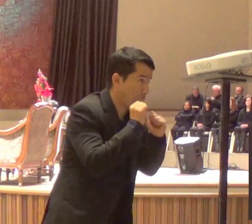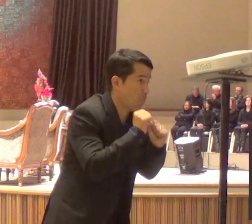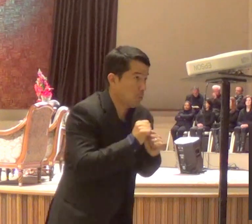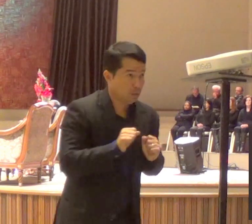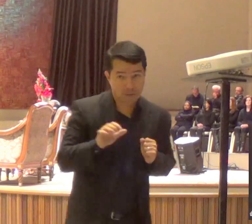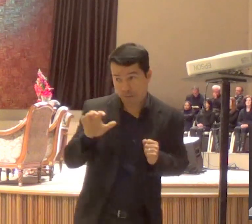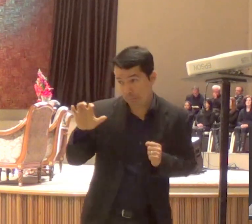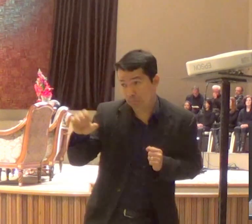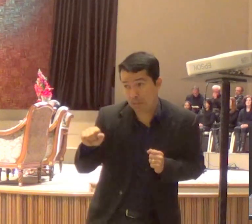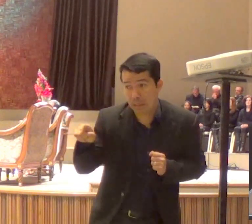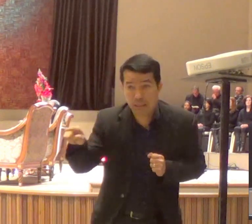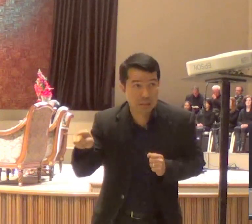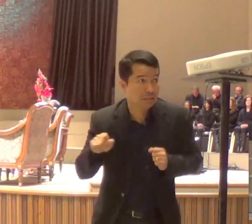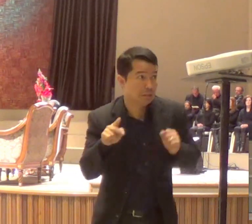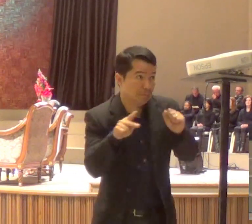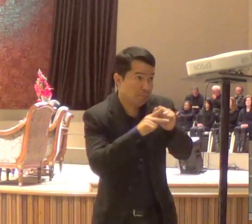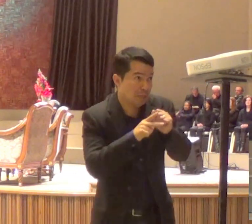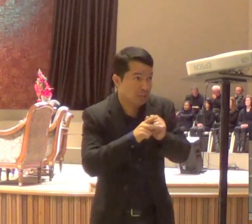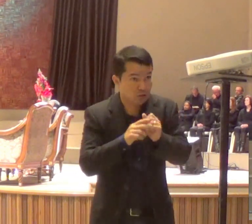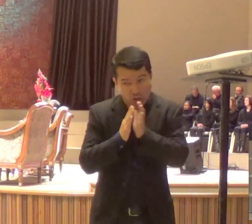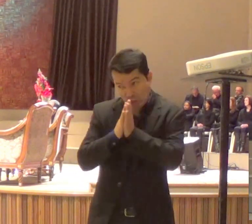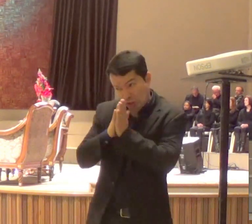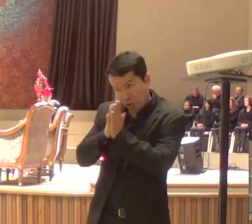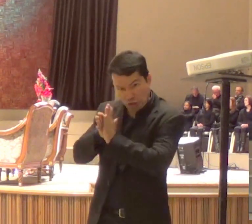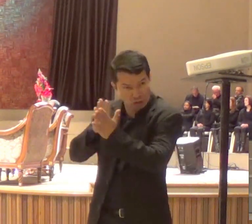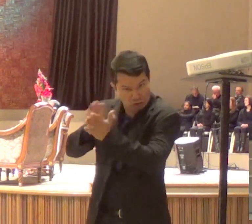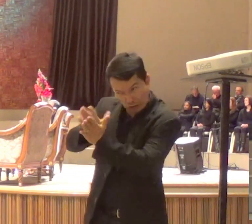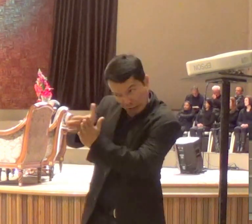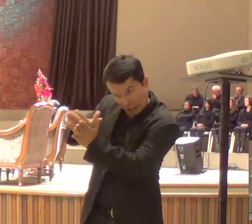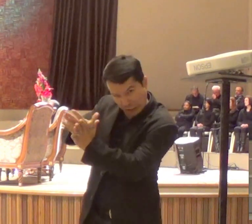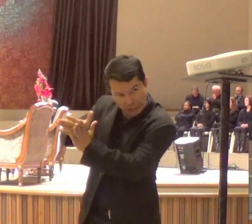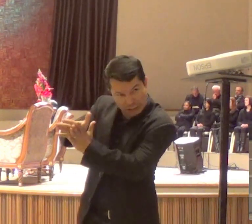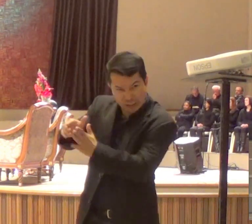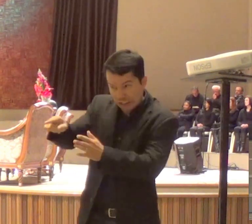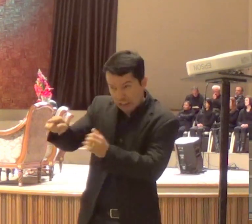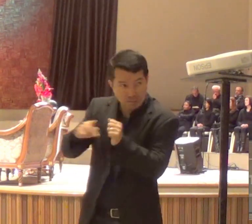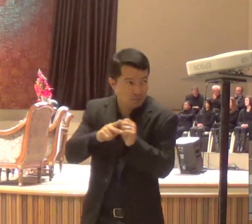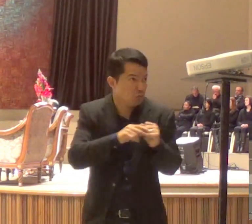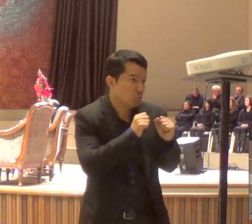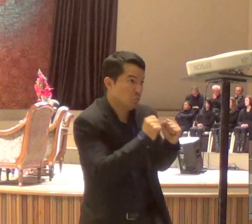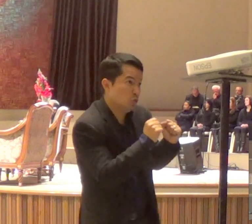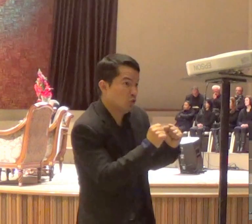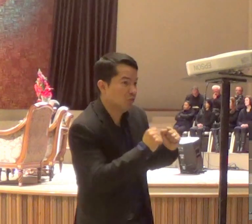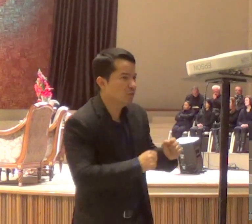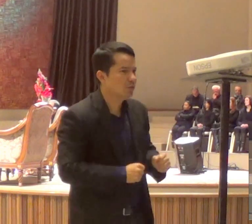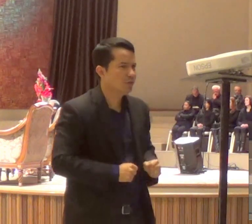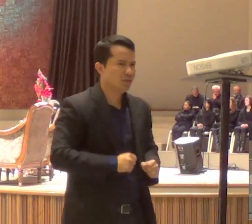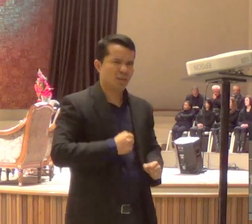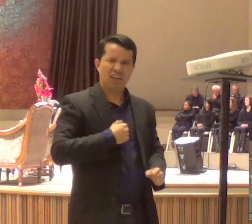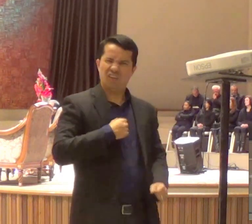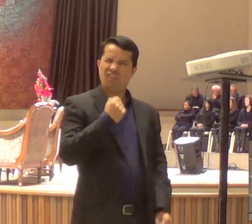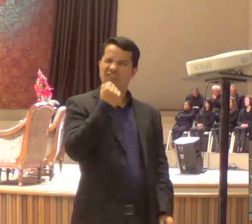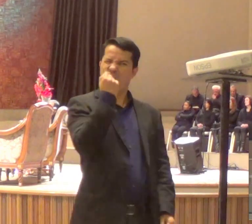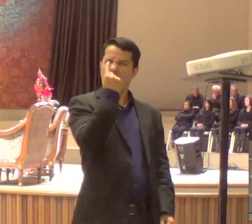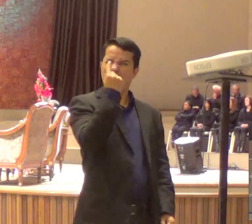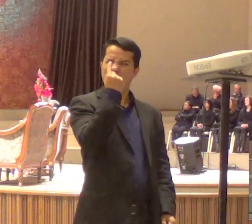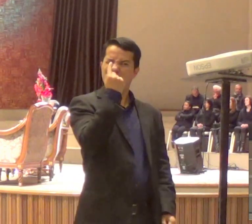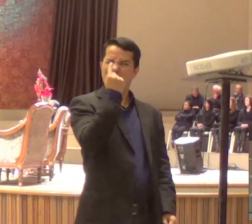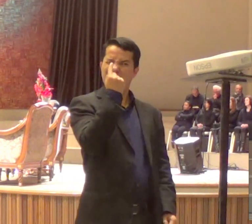para peneirar a vida dele, esse é um negócio complicado, porque